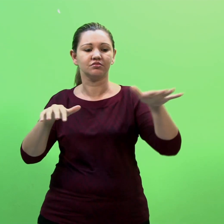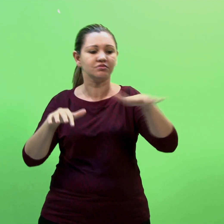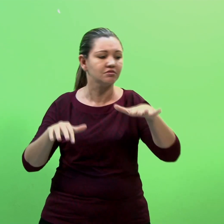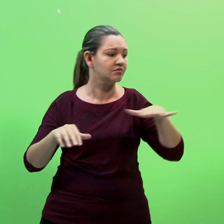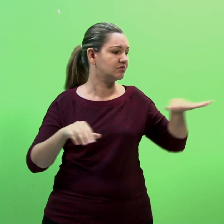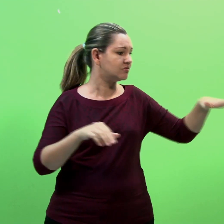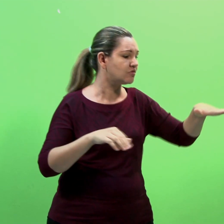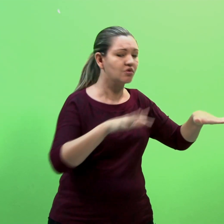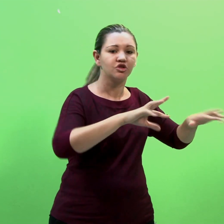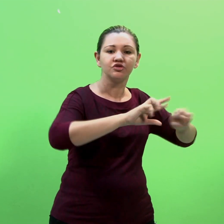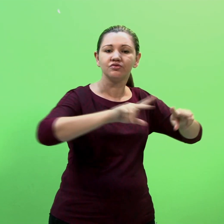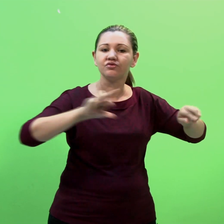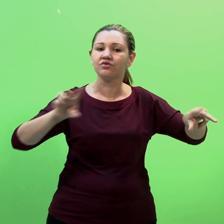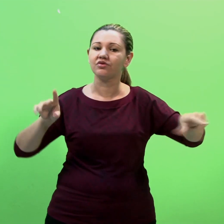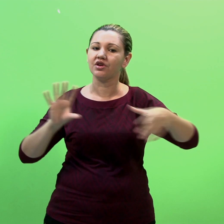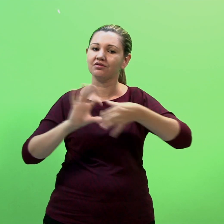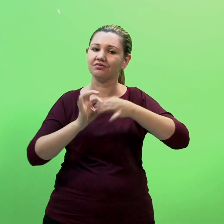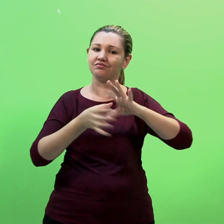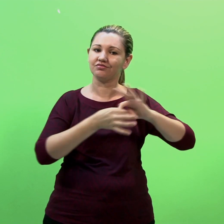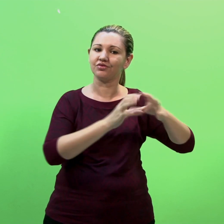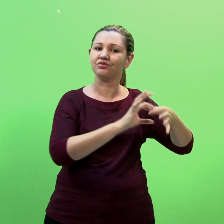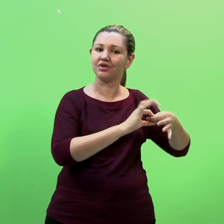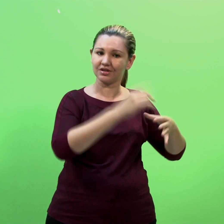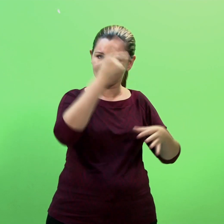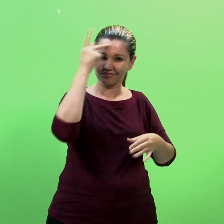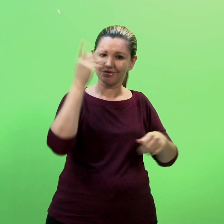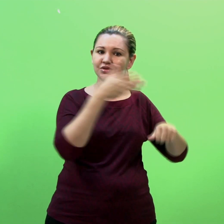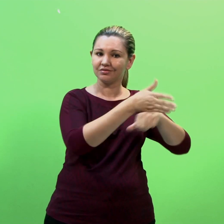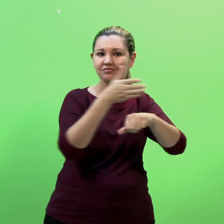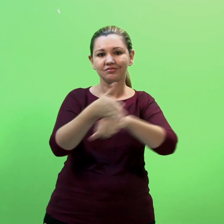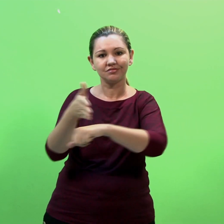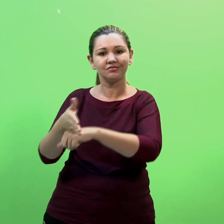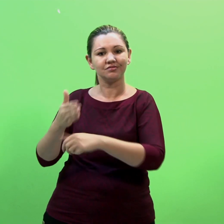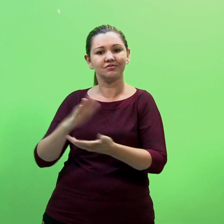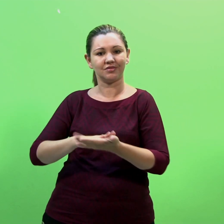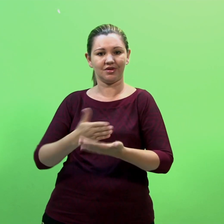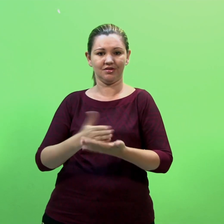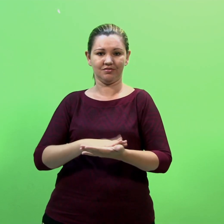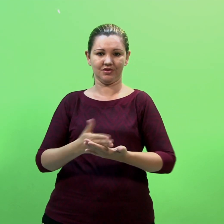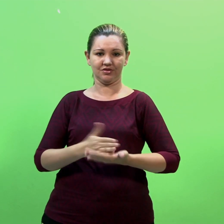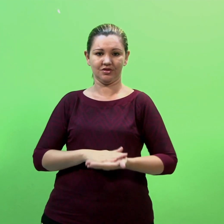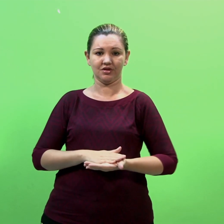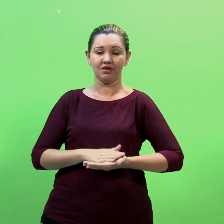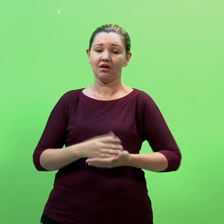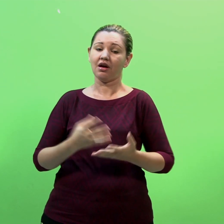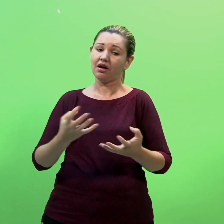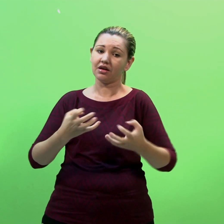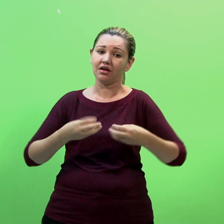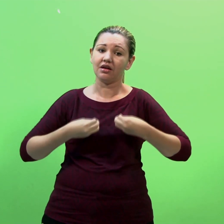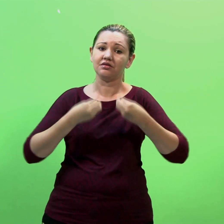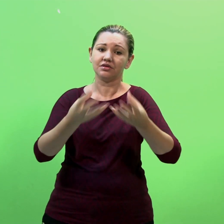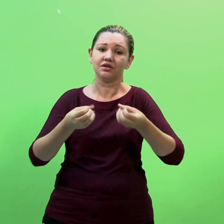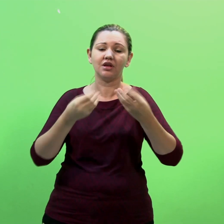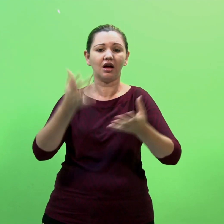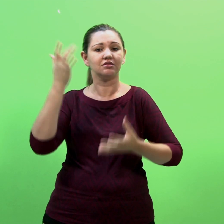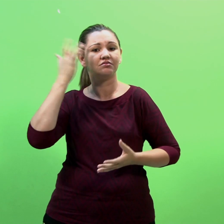atuação do intérprete de Libras. Nesse sentido, tais cursos acreditam proporcionar habilidades e conhecimentos gerais